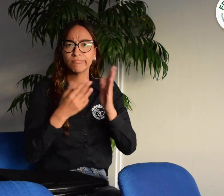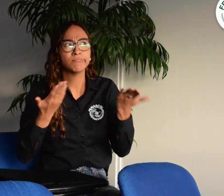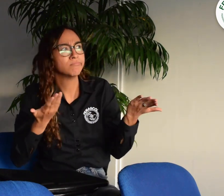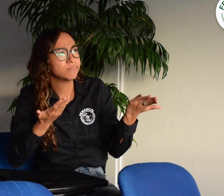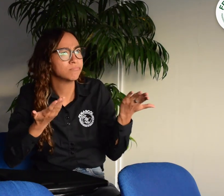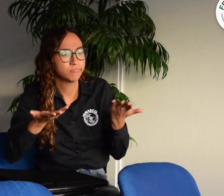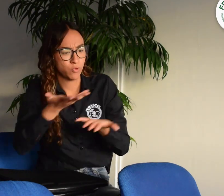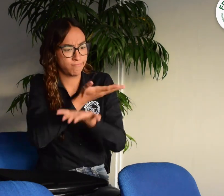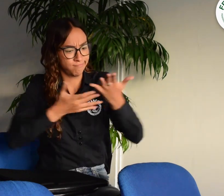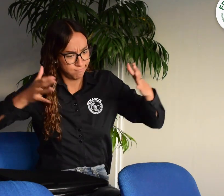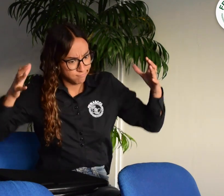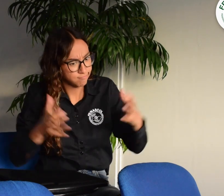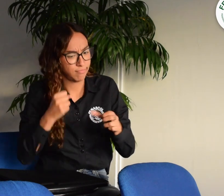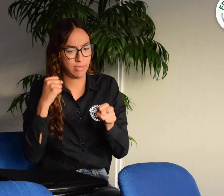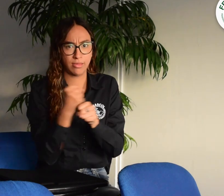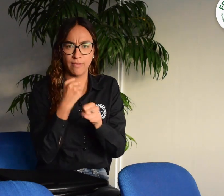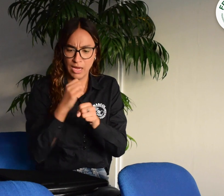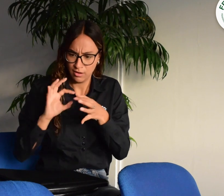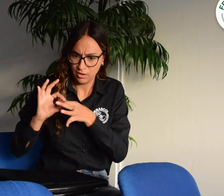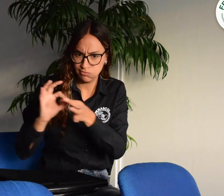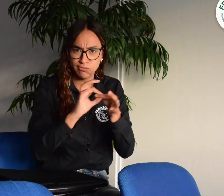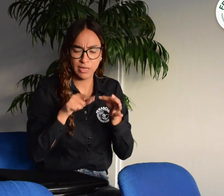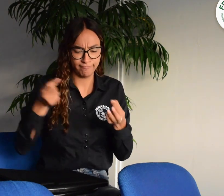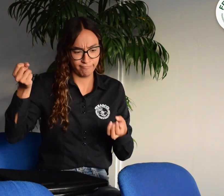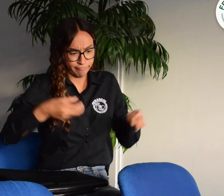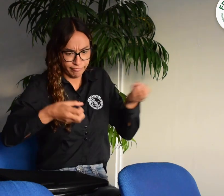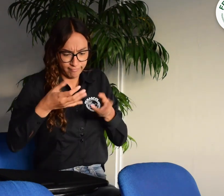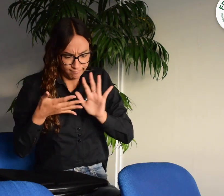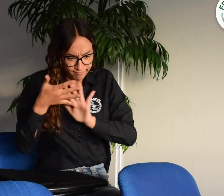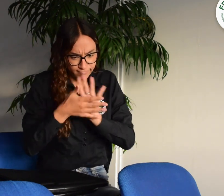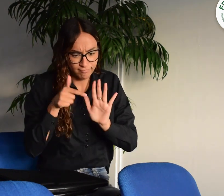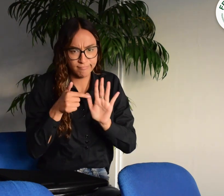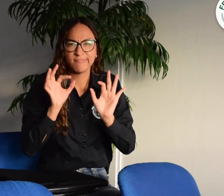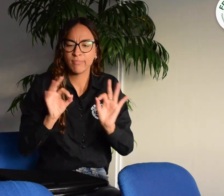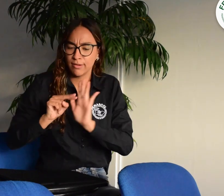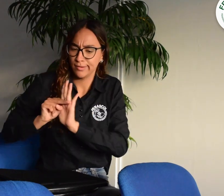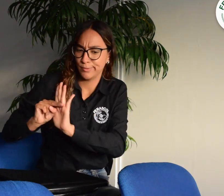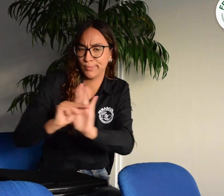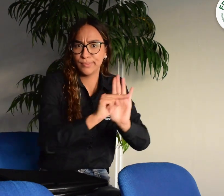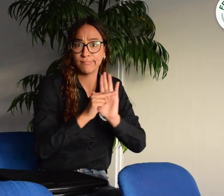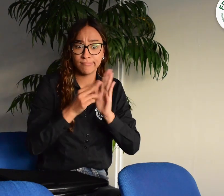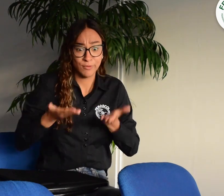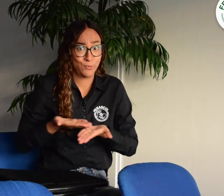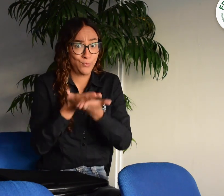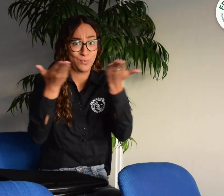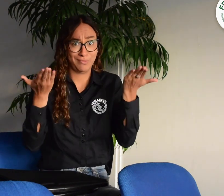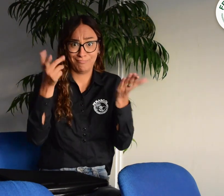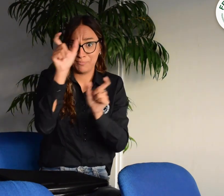Nacional de Planeación Lingüística en busca de la estandarización de la lengua de señas colombiana, de un trabajo en equipo para